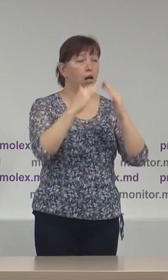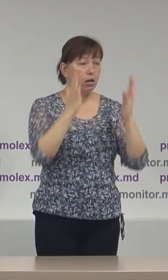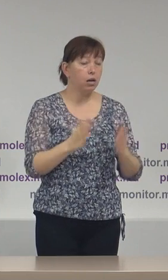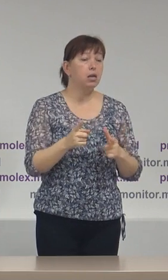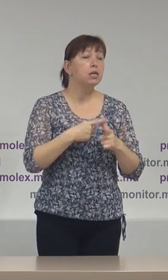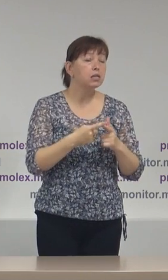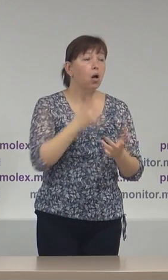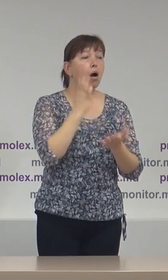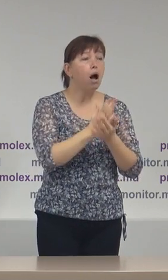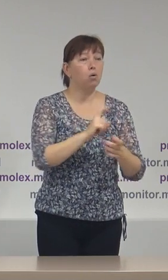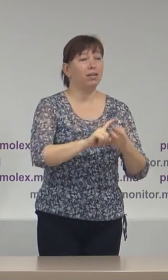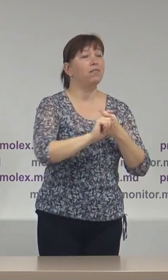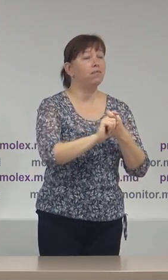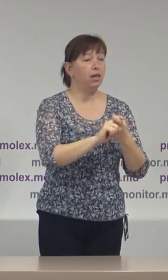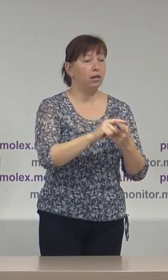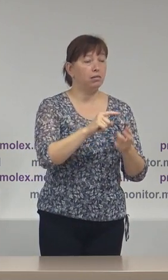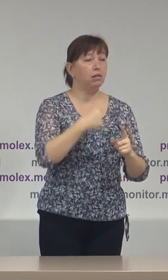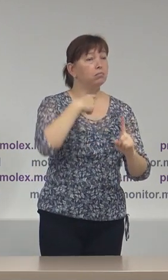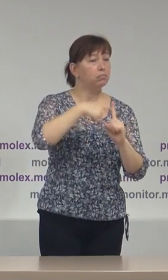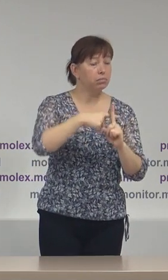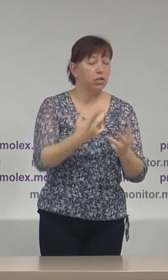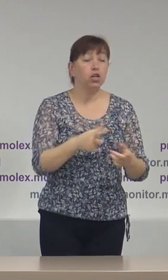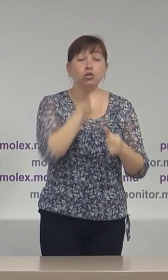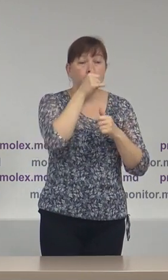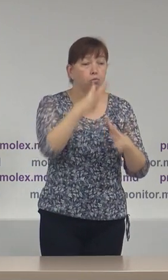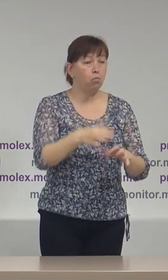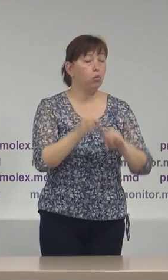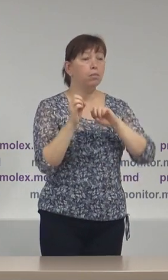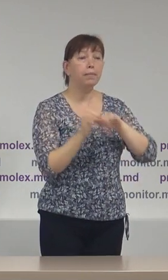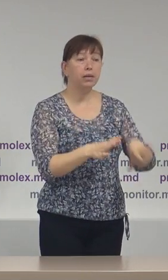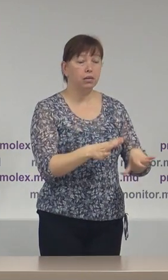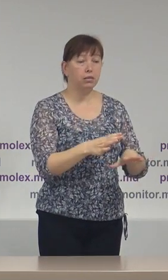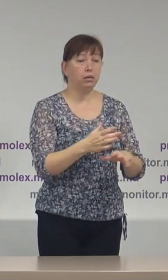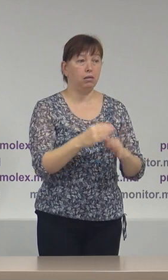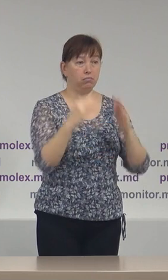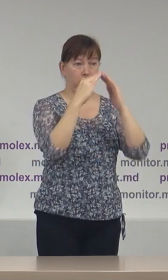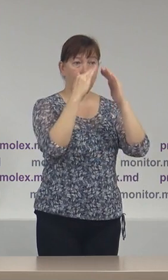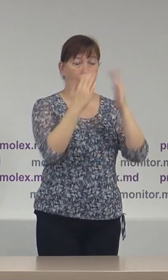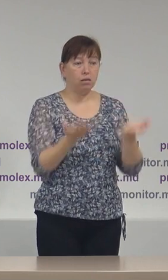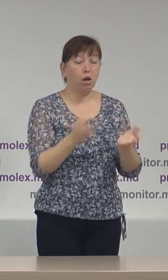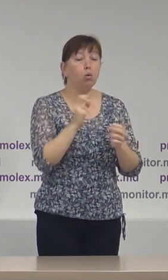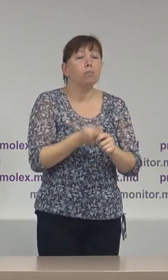de contactați și respectiv nu pot părăsi oficial domiciliul.